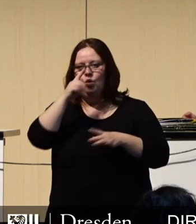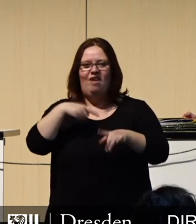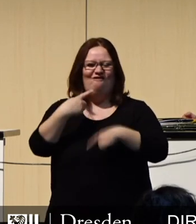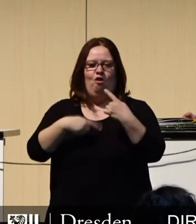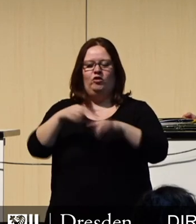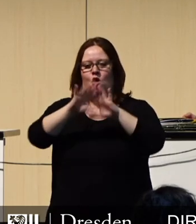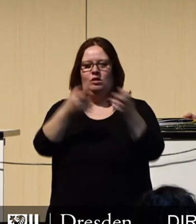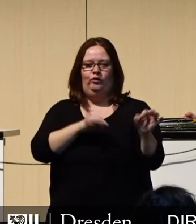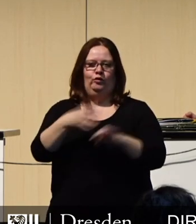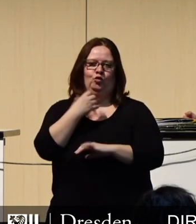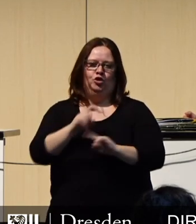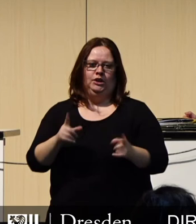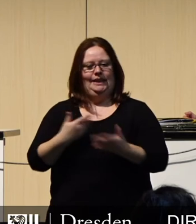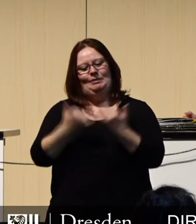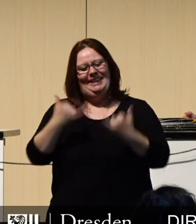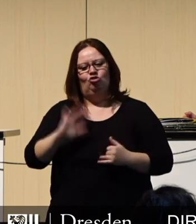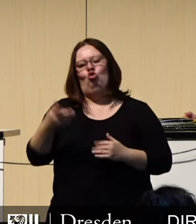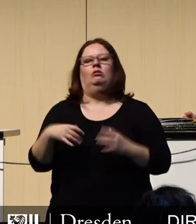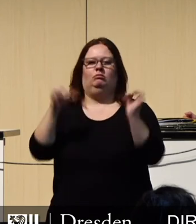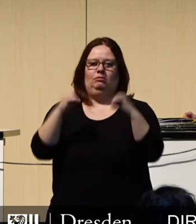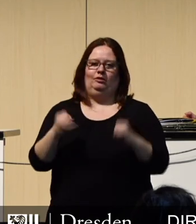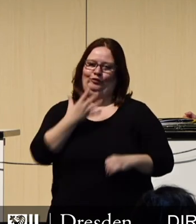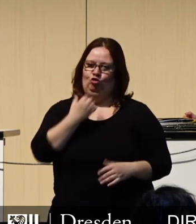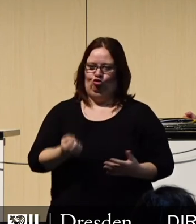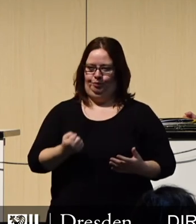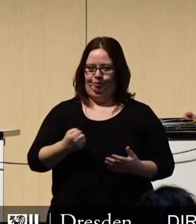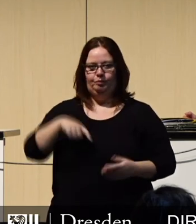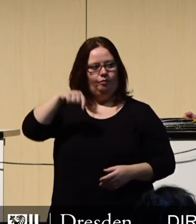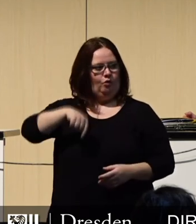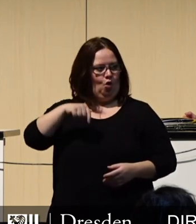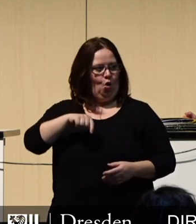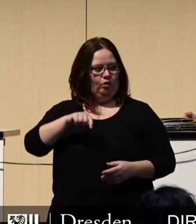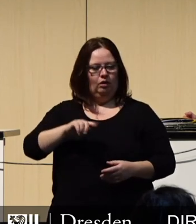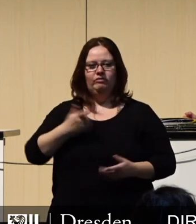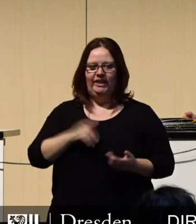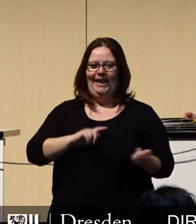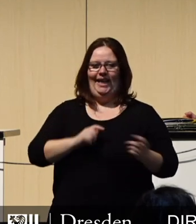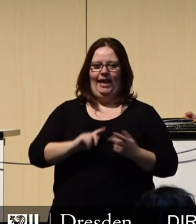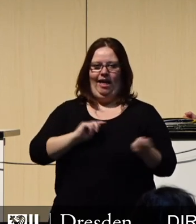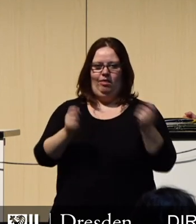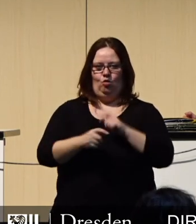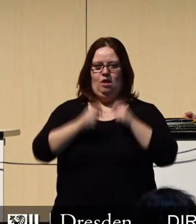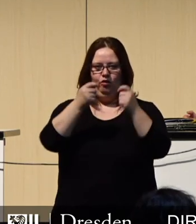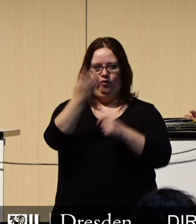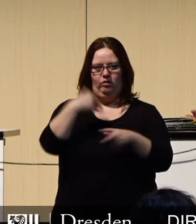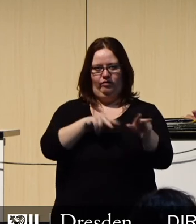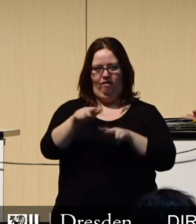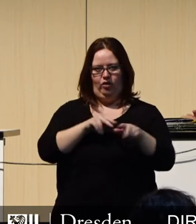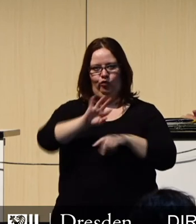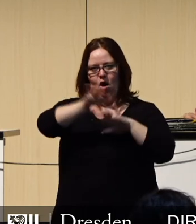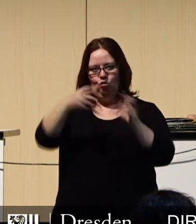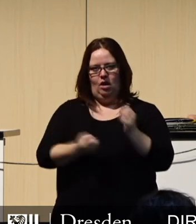Haushaltsführung provozieren. Deshalb legen wir Ihnen heute gleichzeitig einen Änderungsantrag der Verwaltung zum